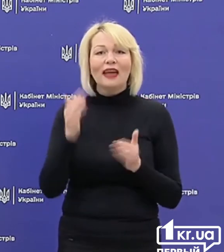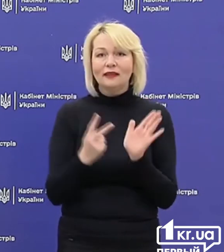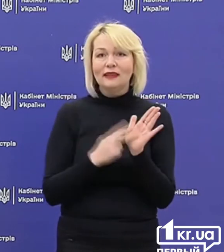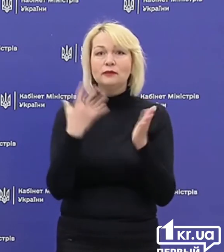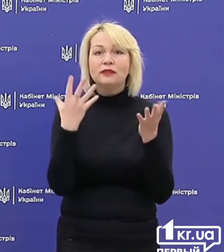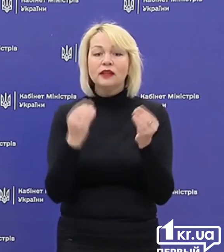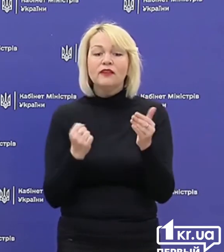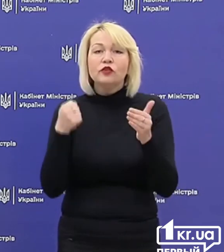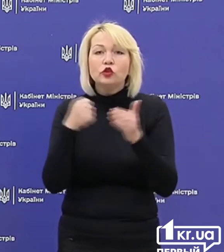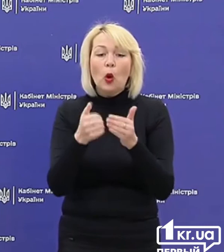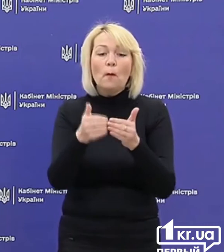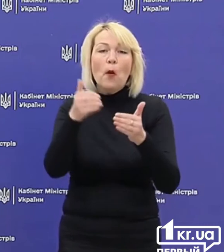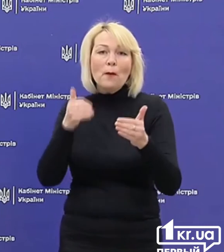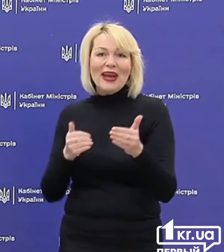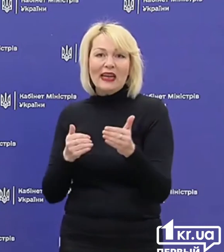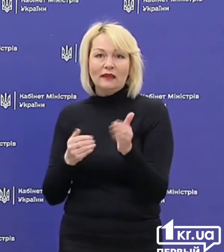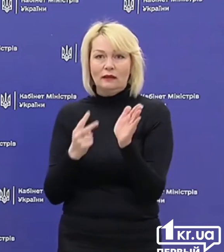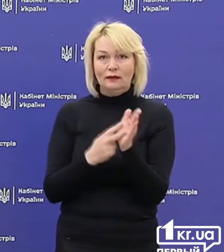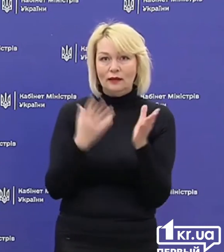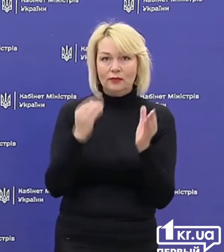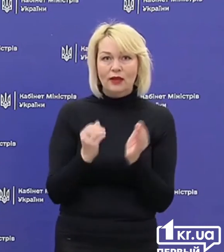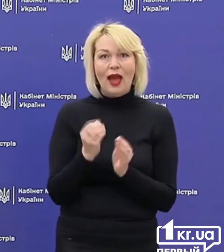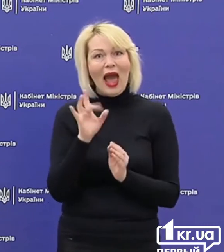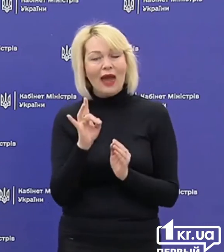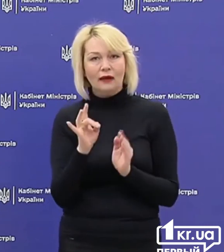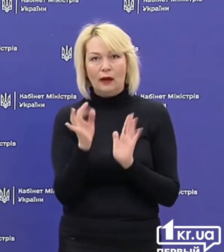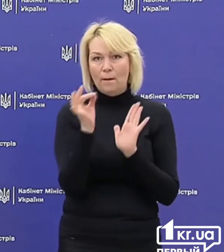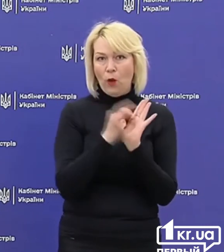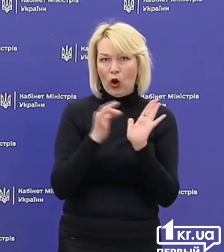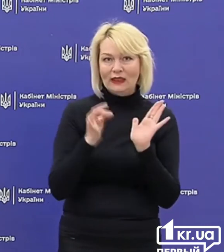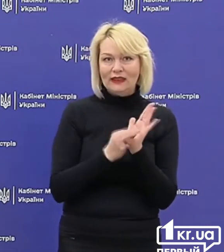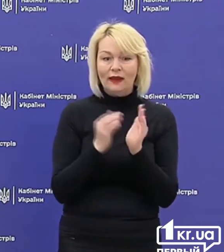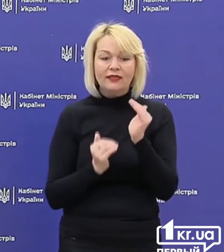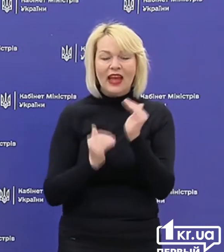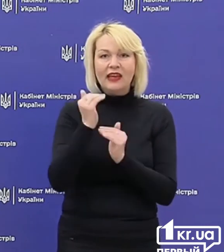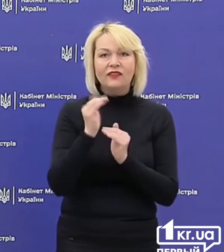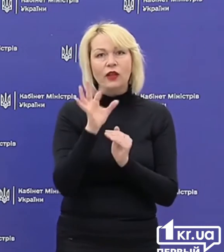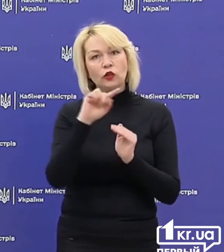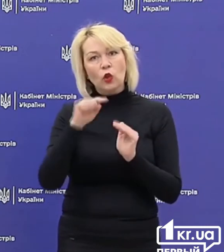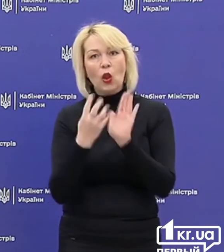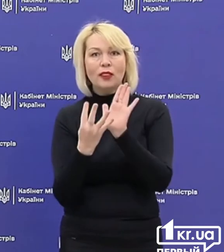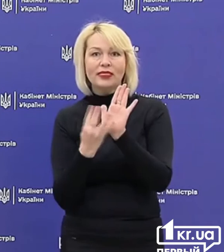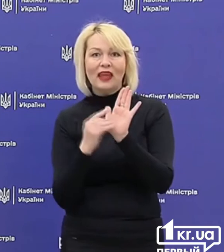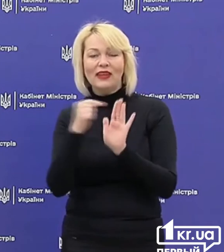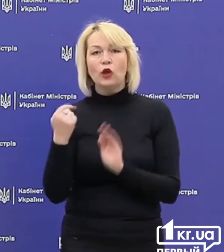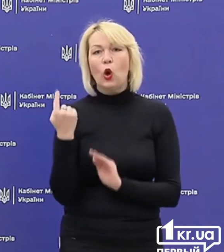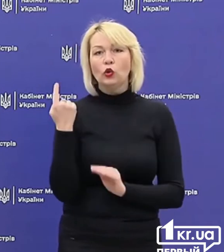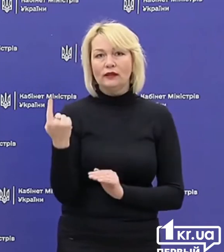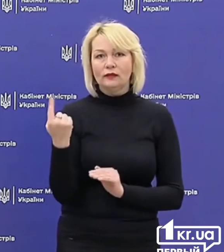до попередніх 7 днів, або Р-показник, який має бути на рівні 0,9-1.